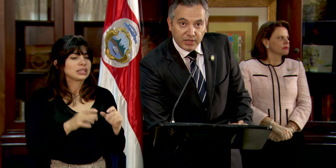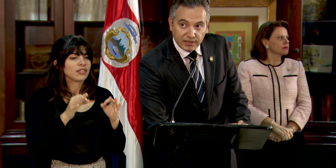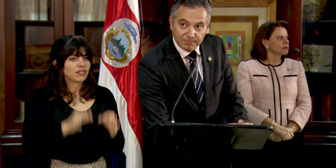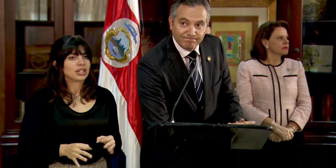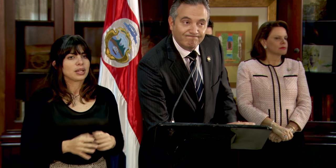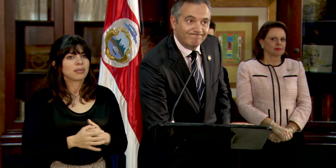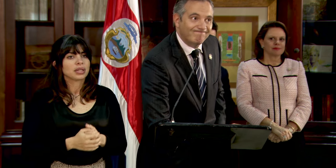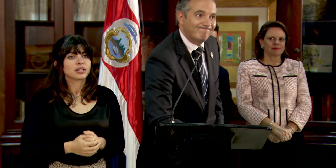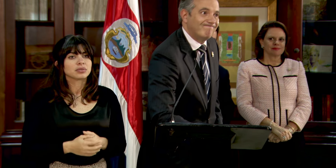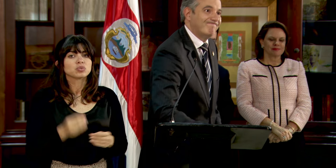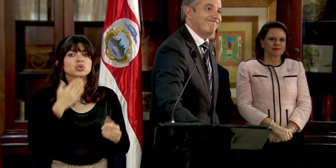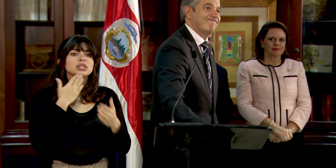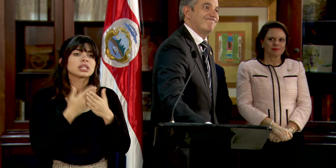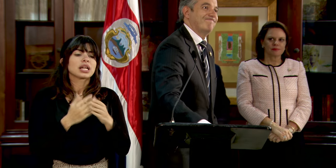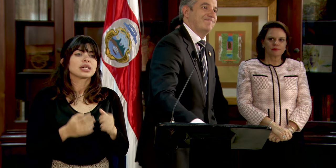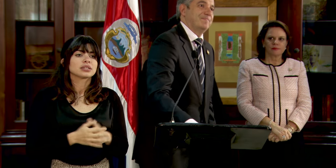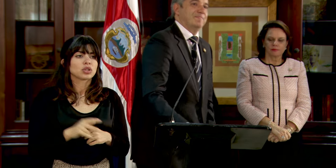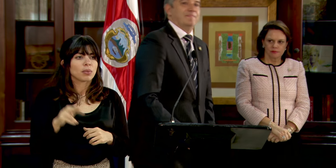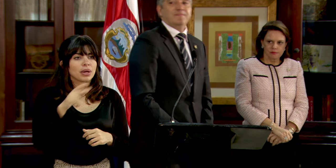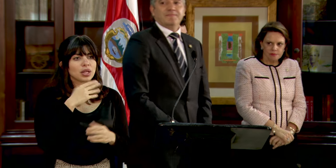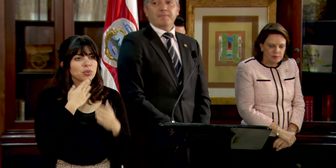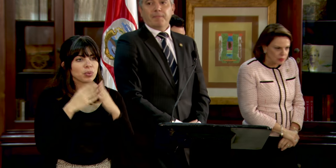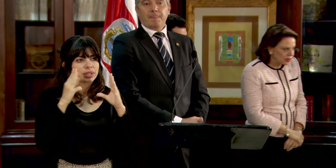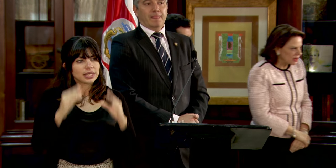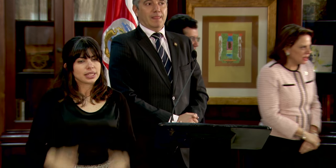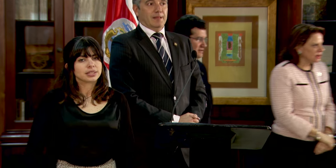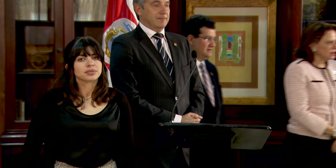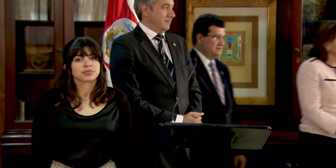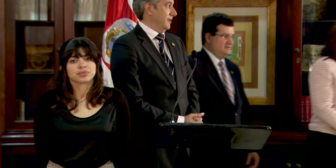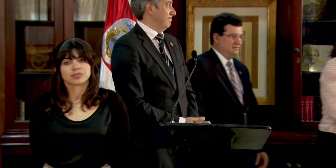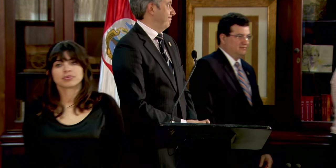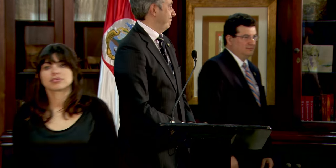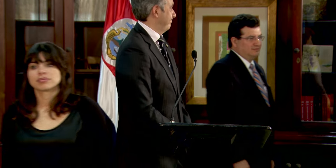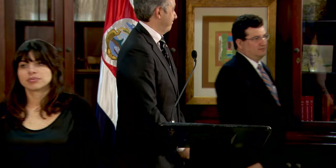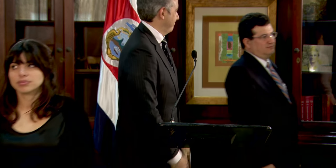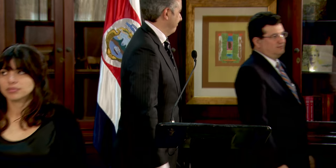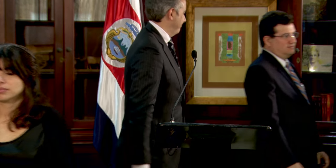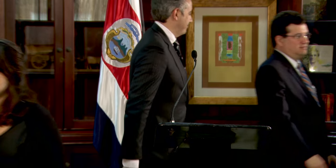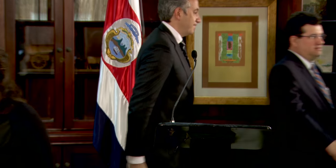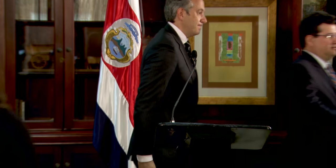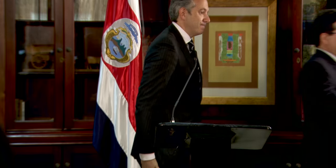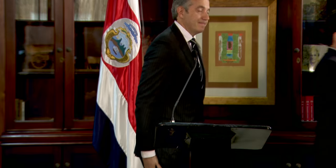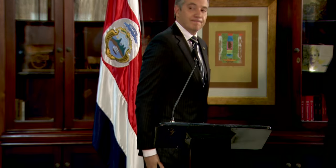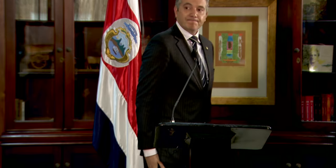definitivamente. Muchas gracias, colegas, muy buenas tardes. Muchas gracias, señores ministros, muchas gracias.